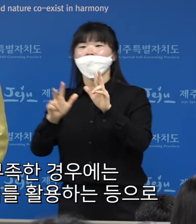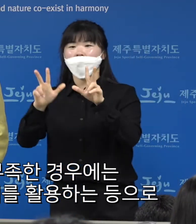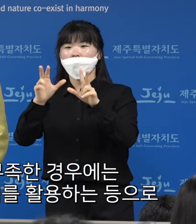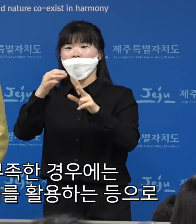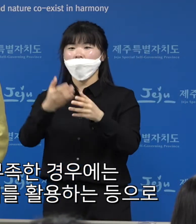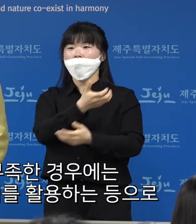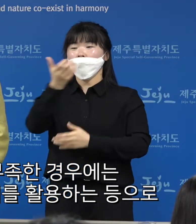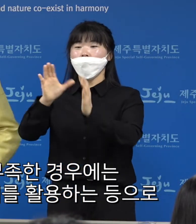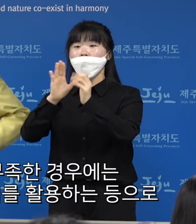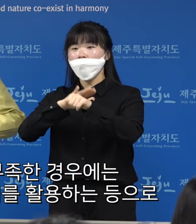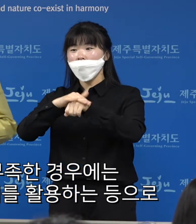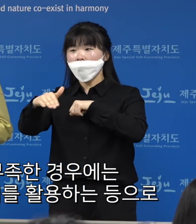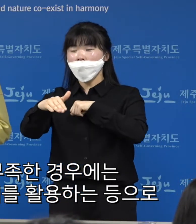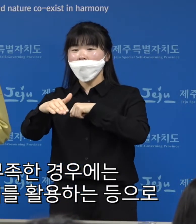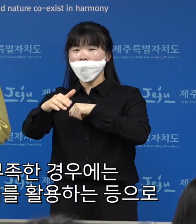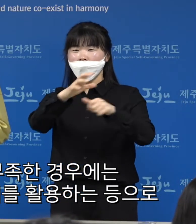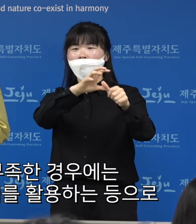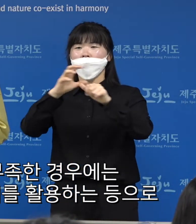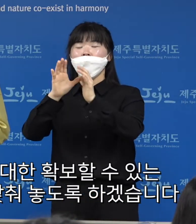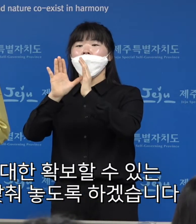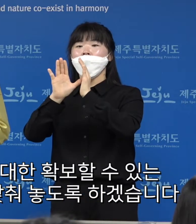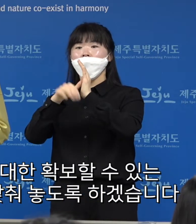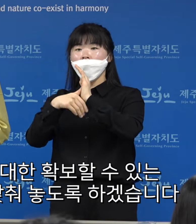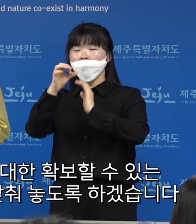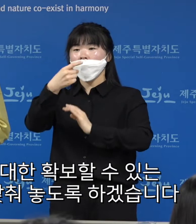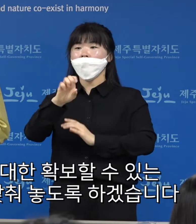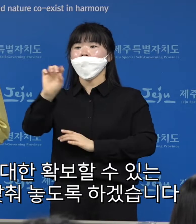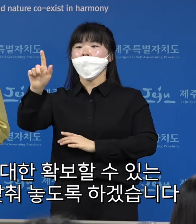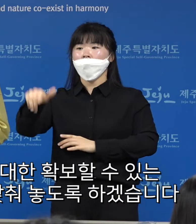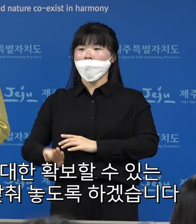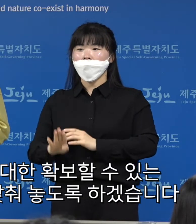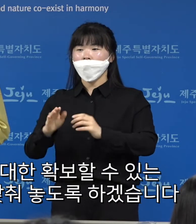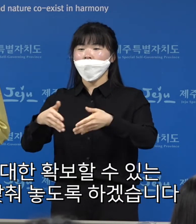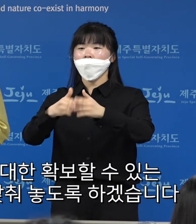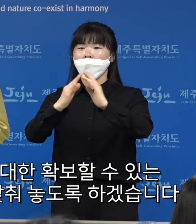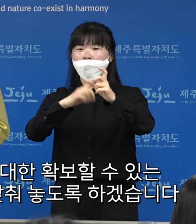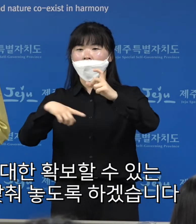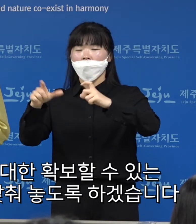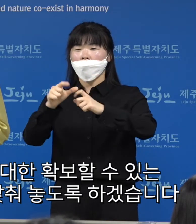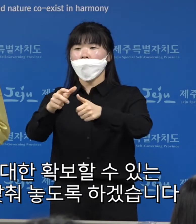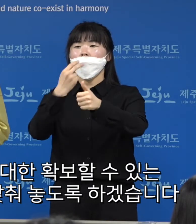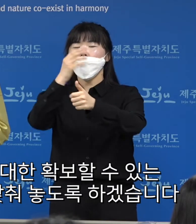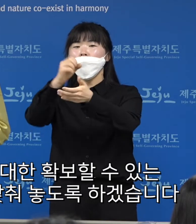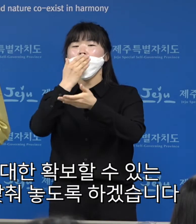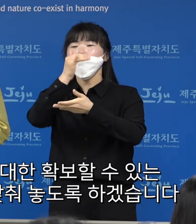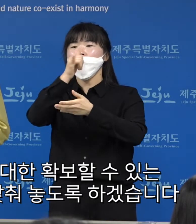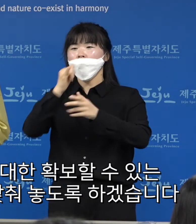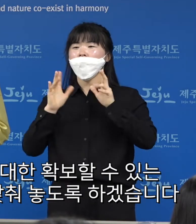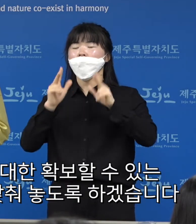활용하는 등으로 음악 시설을 최대한 확보할 수 있는 대비를